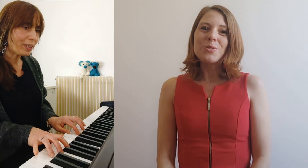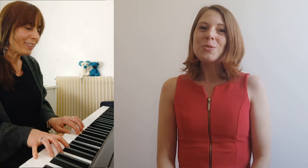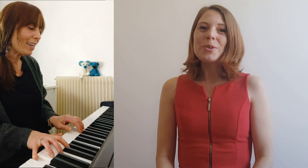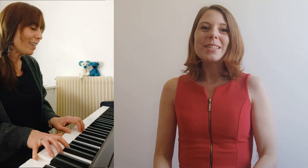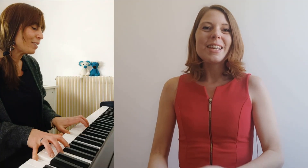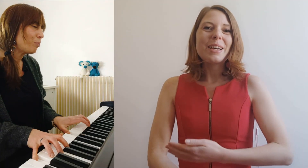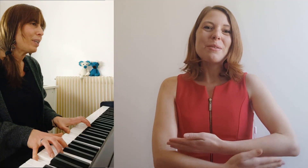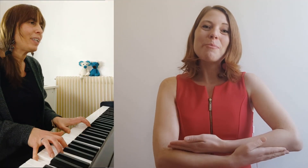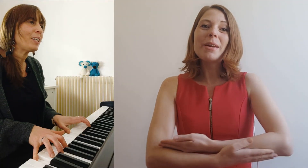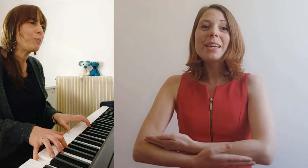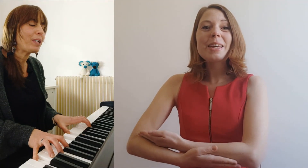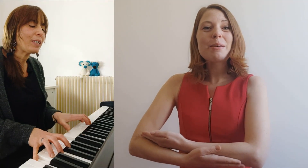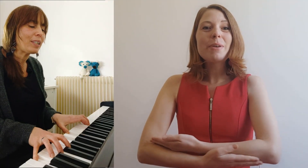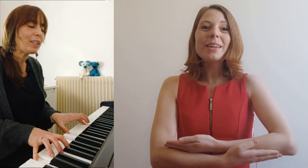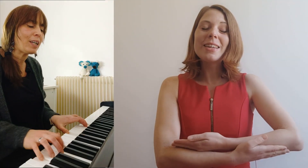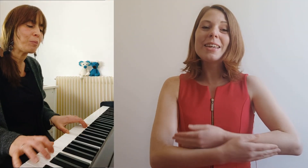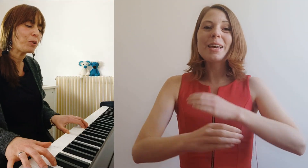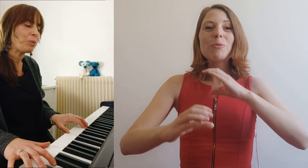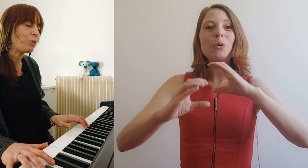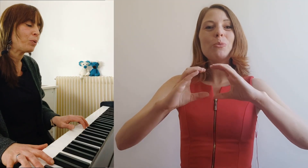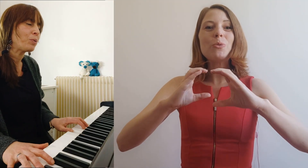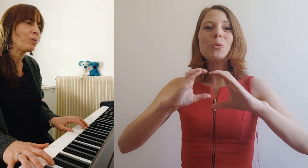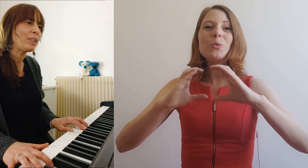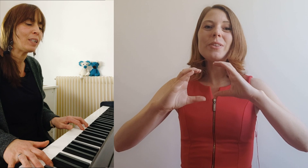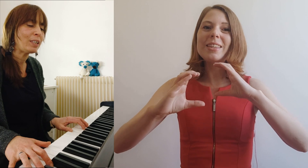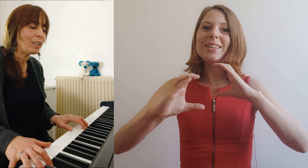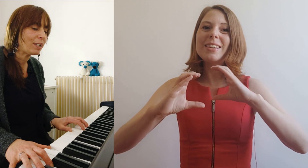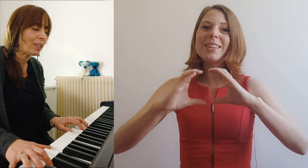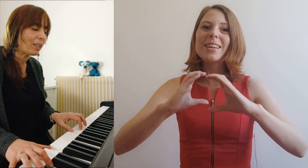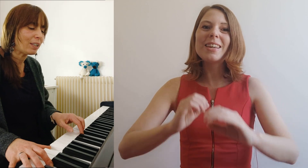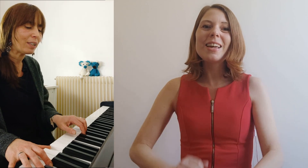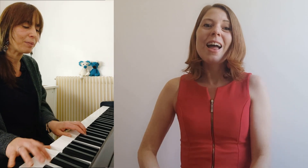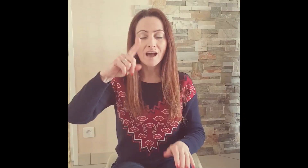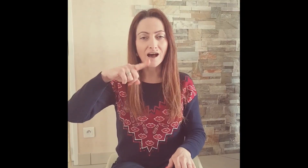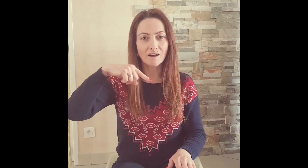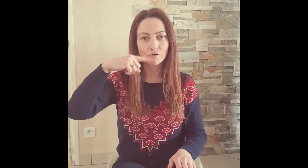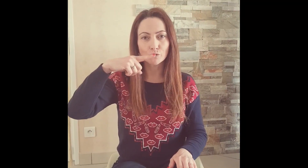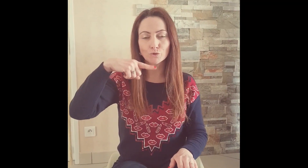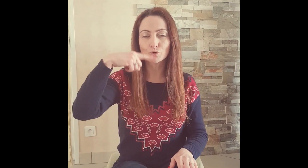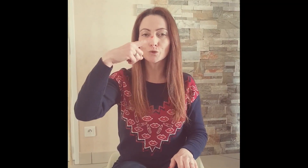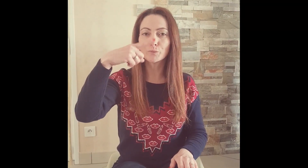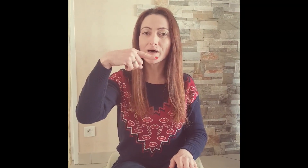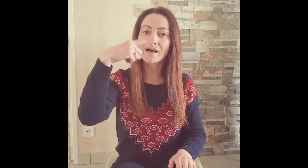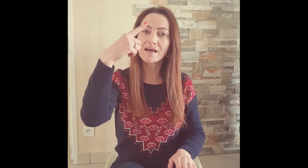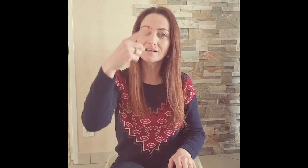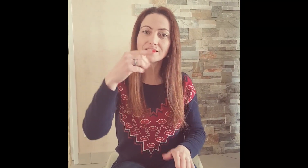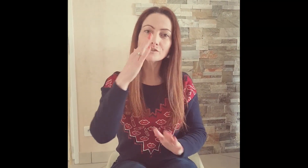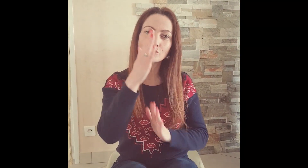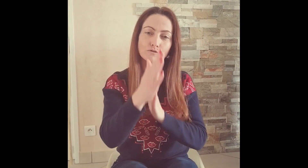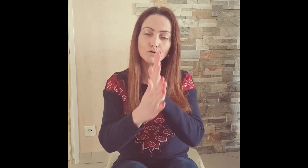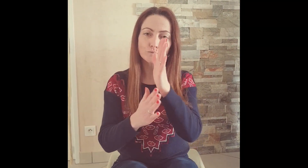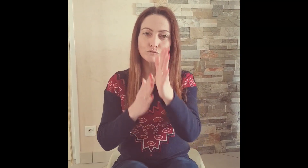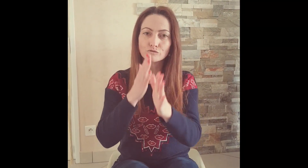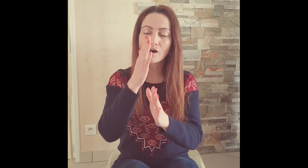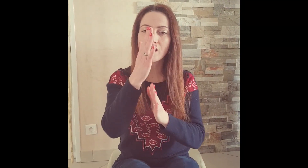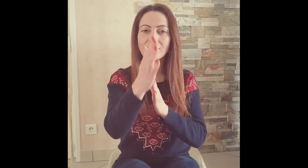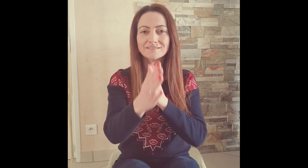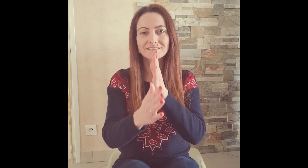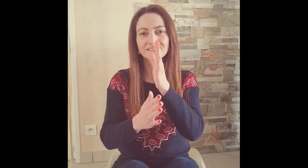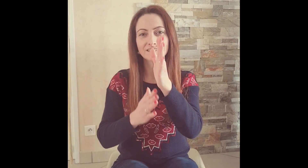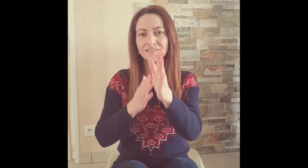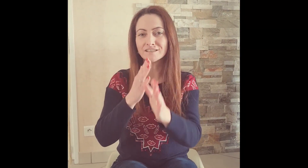詞宗盛 Jebé qui aime communiquer Avant de parler, je veux